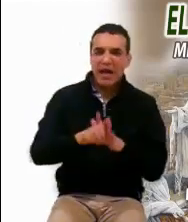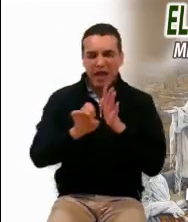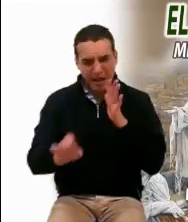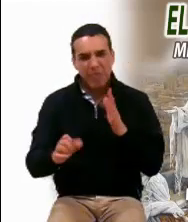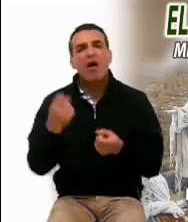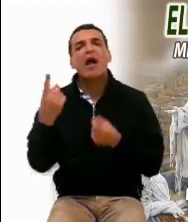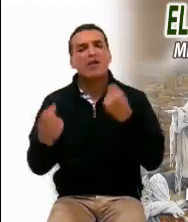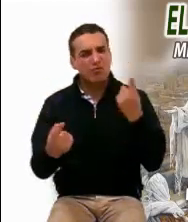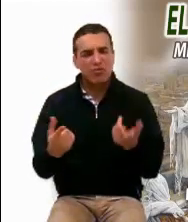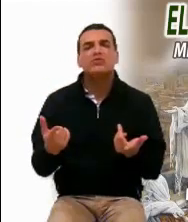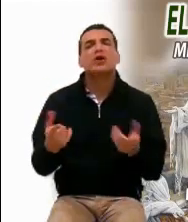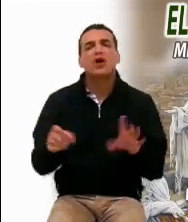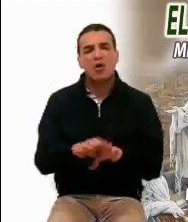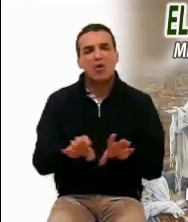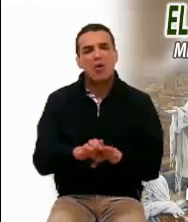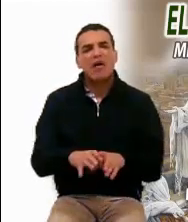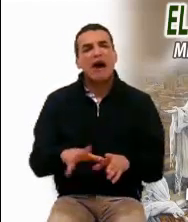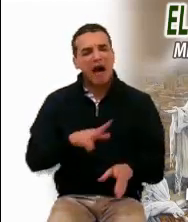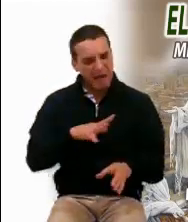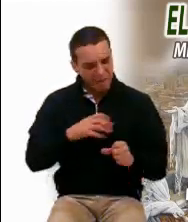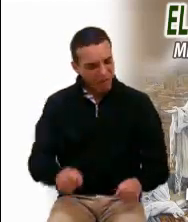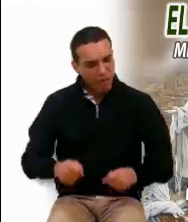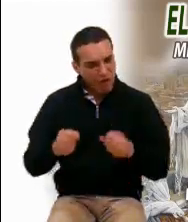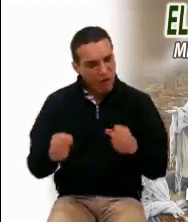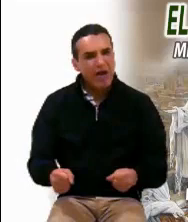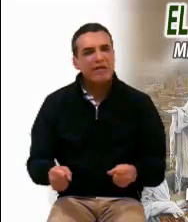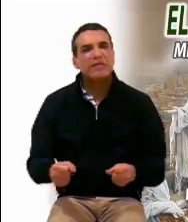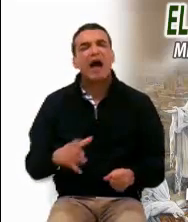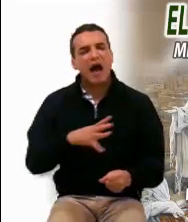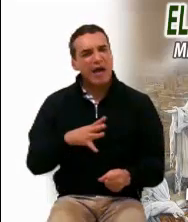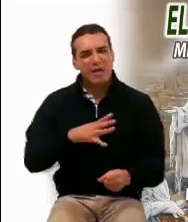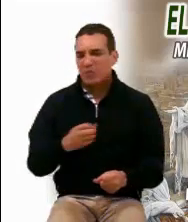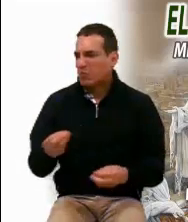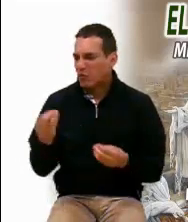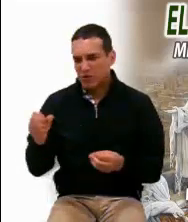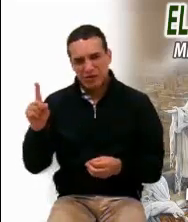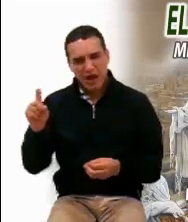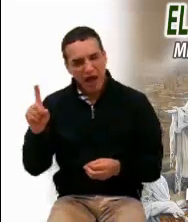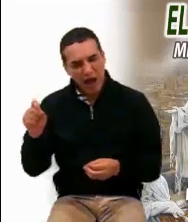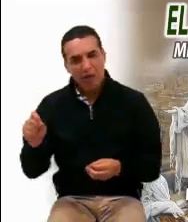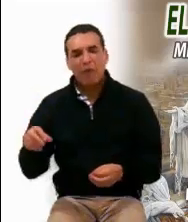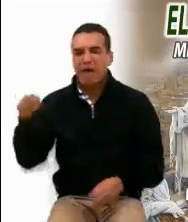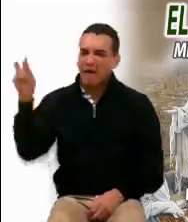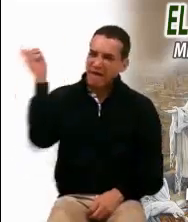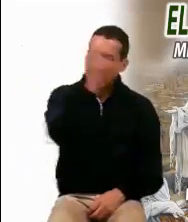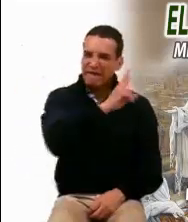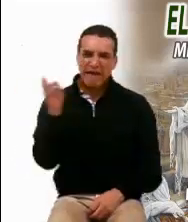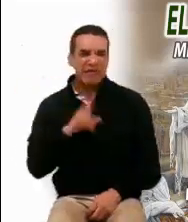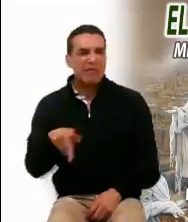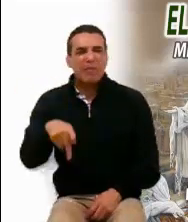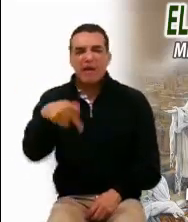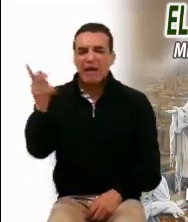llegan como una tormenta desencadenada, tienen gran fuerza, traen mucha agua y mucho viento, pero todo